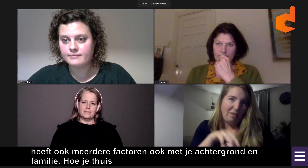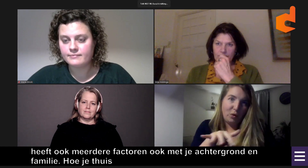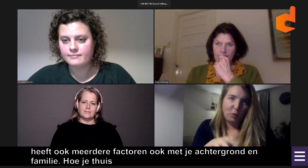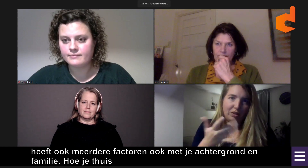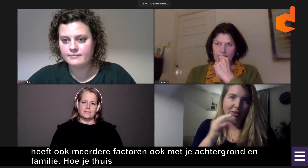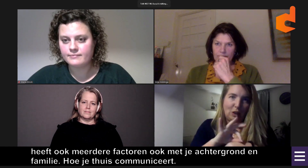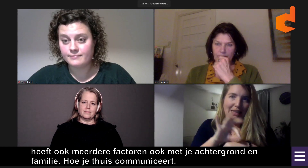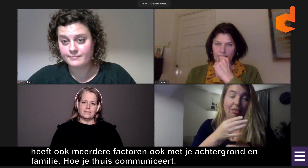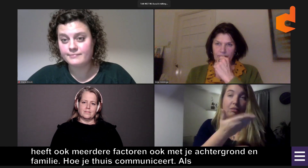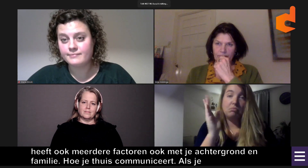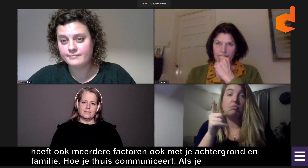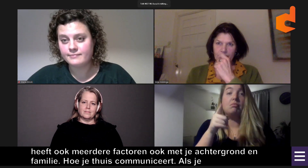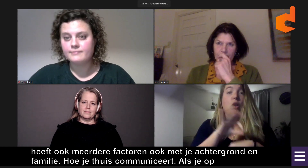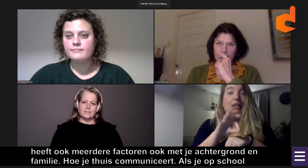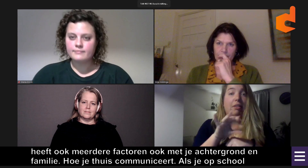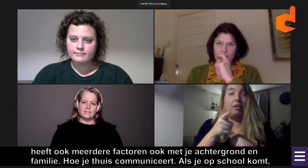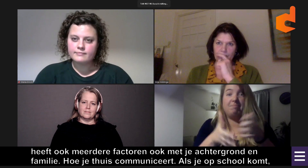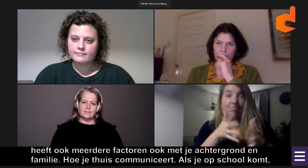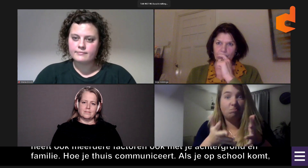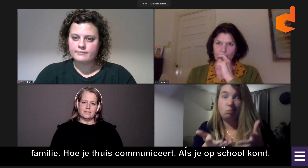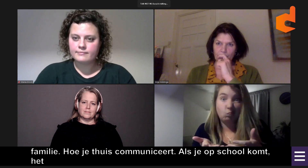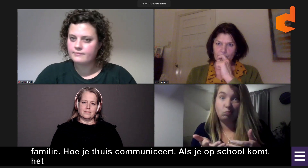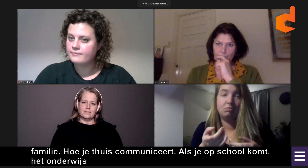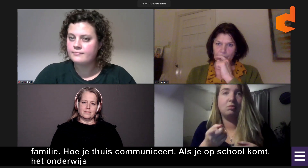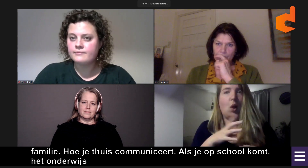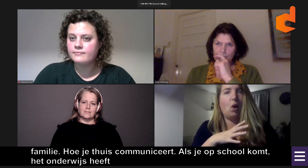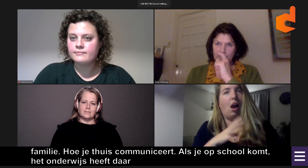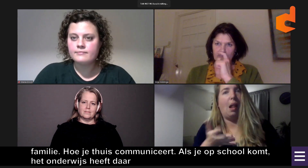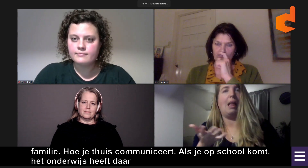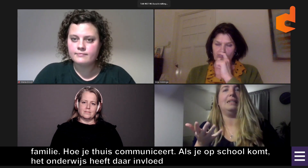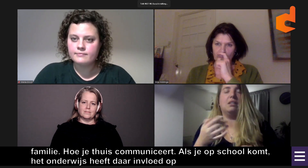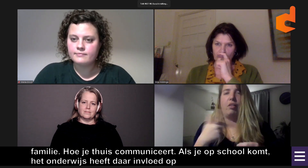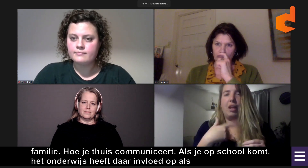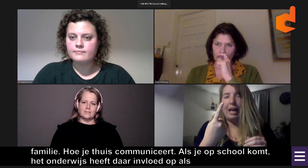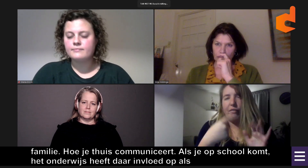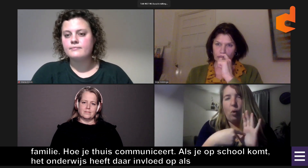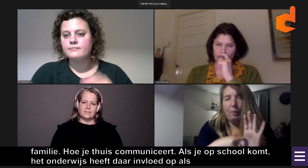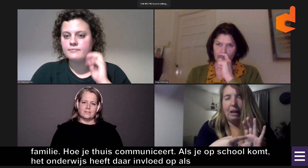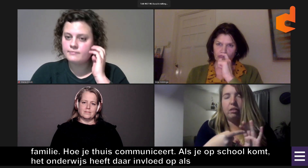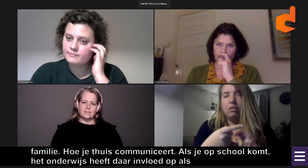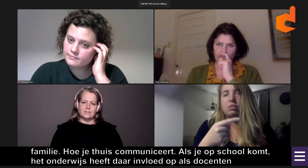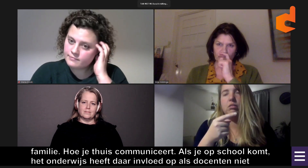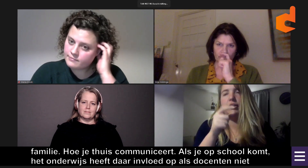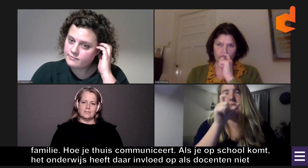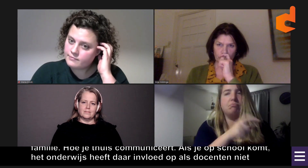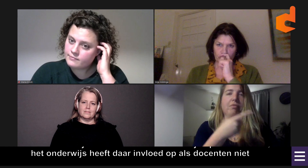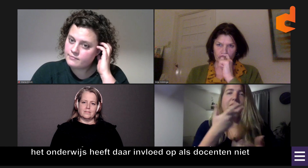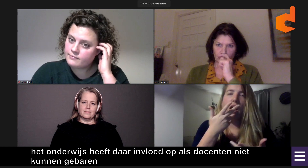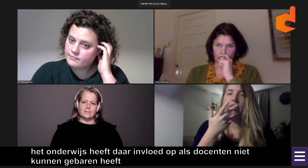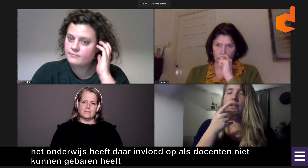En als je op school komt, het onderwijs vertelt natuurlijk heel veel invloed op. Als de docenten bijvoorbeeld niet kunnen gebaren, heeft dat al invloed.